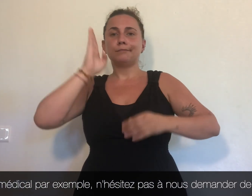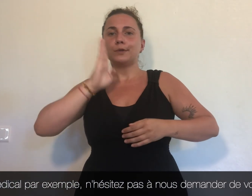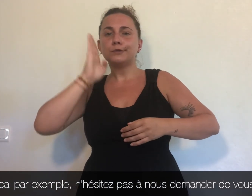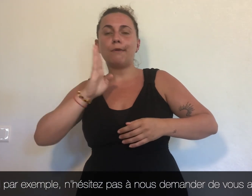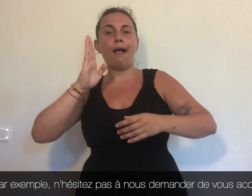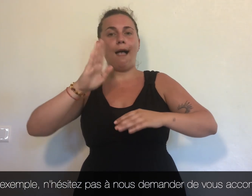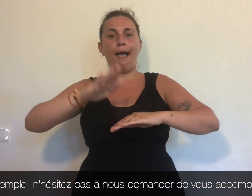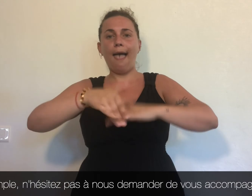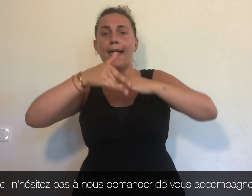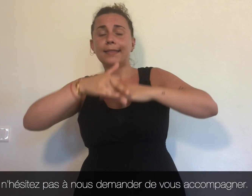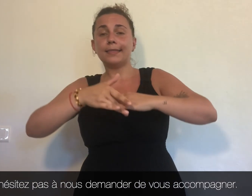demander